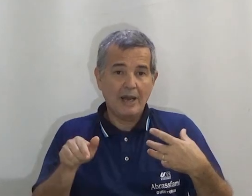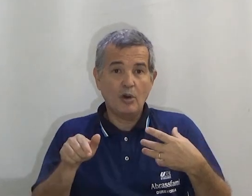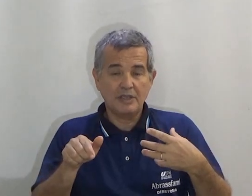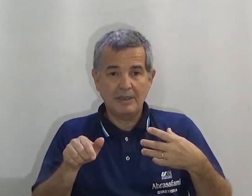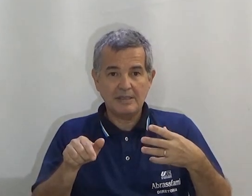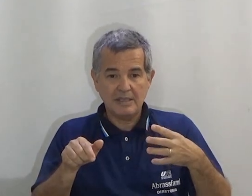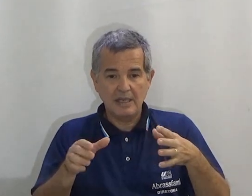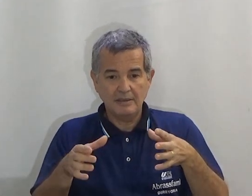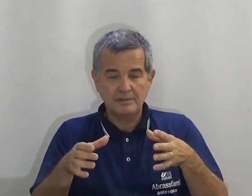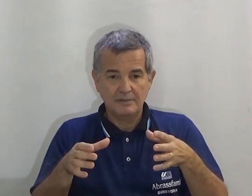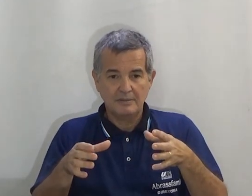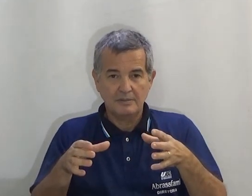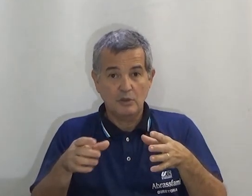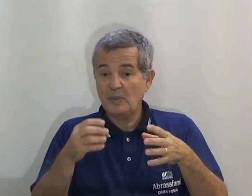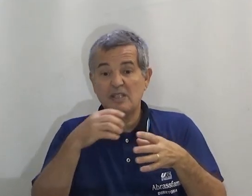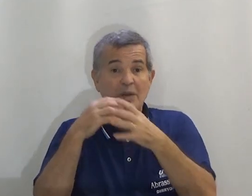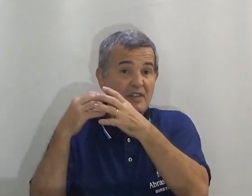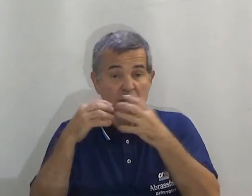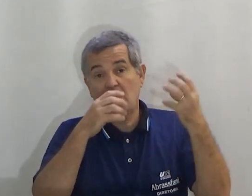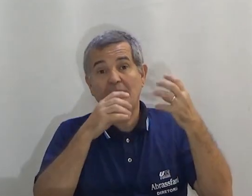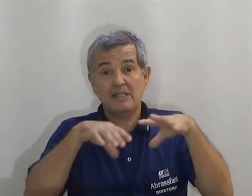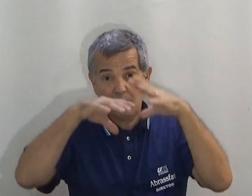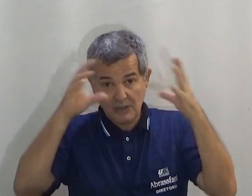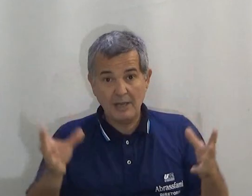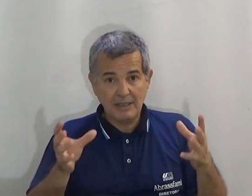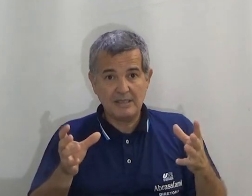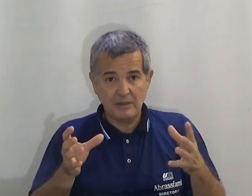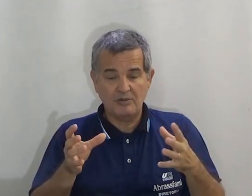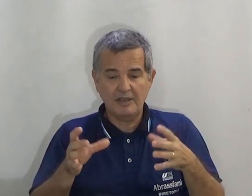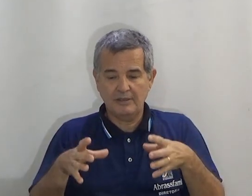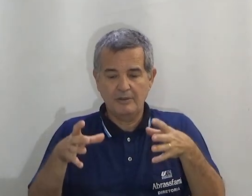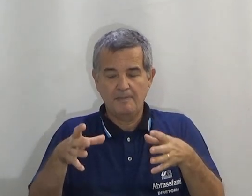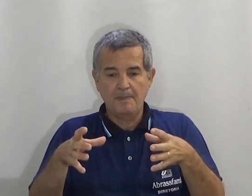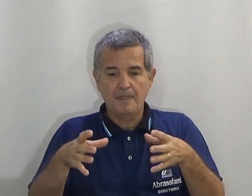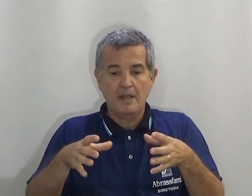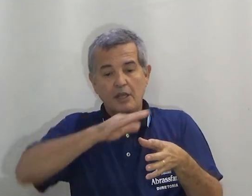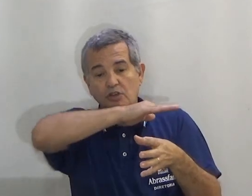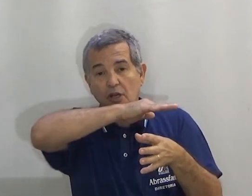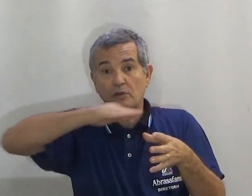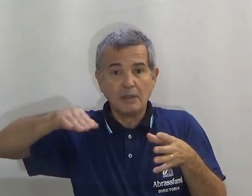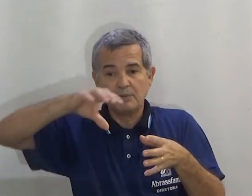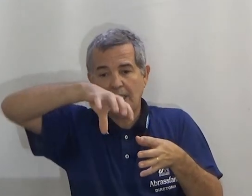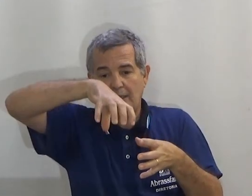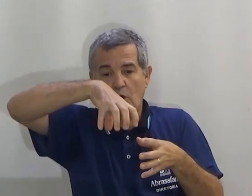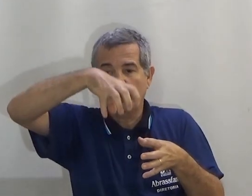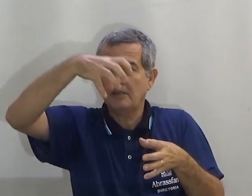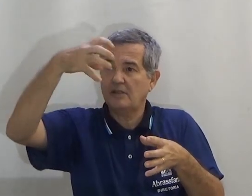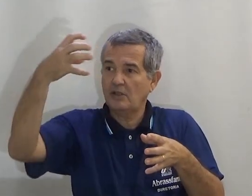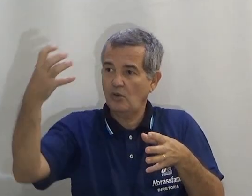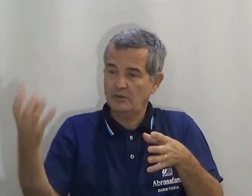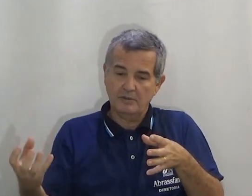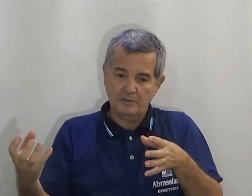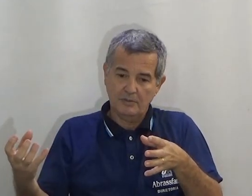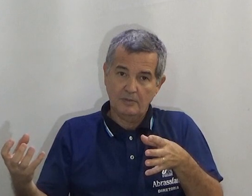Já a outra melancia. Eu não preciso mais fazer o sinal de melancia. Que já é a melancia que eu falando. Eu tirei o tampo dela. Eu